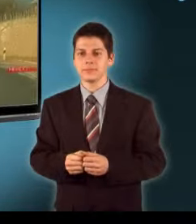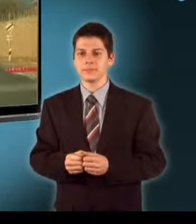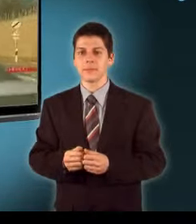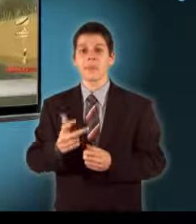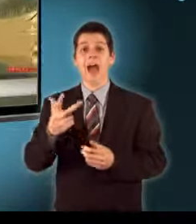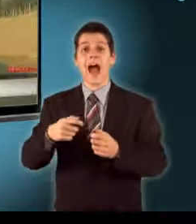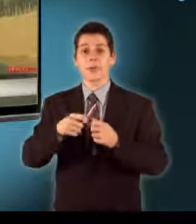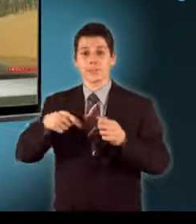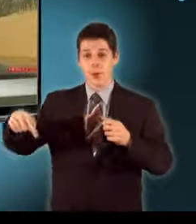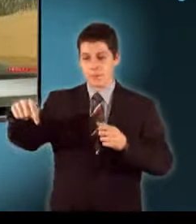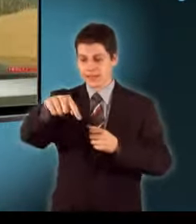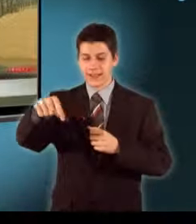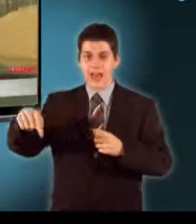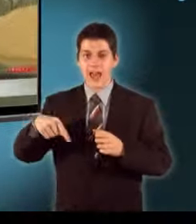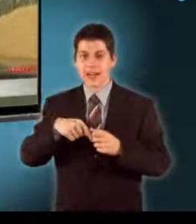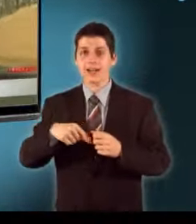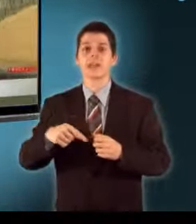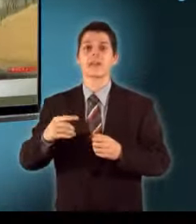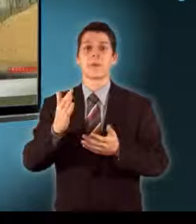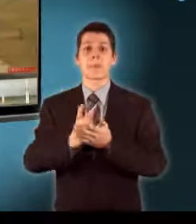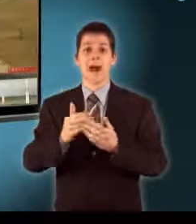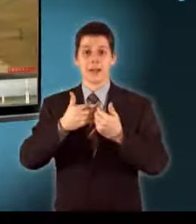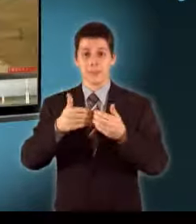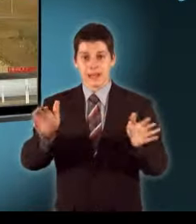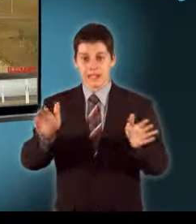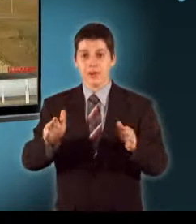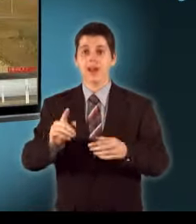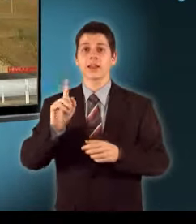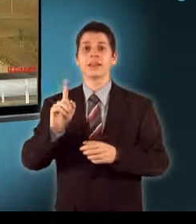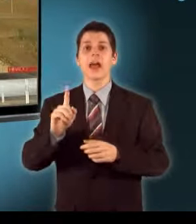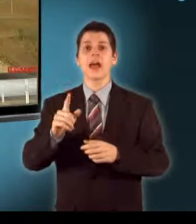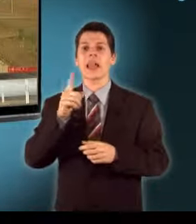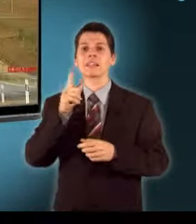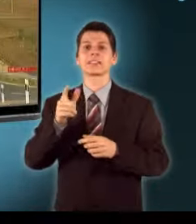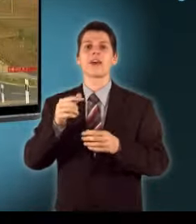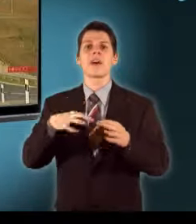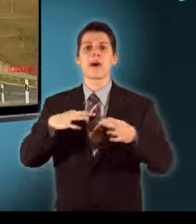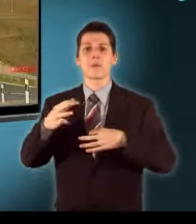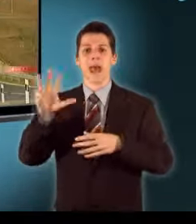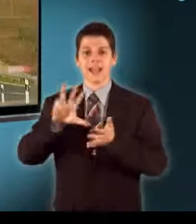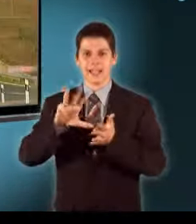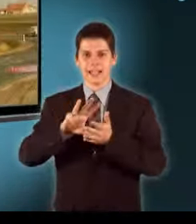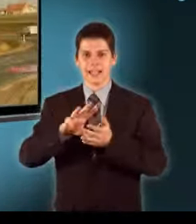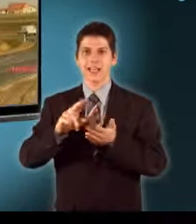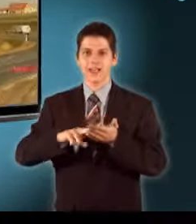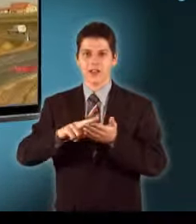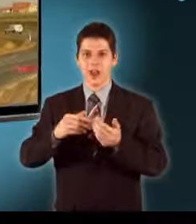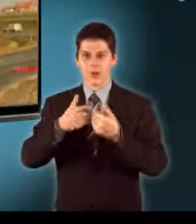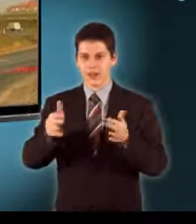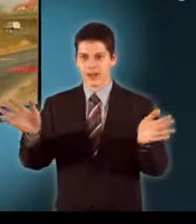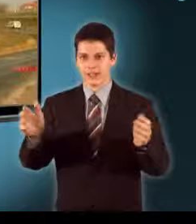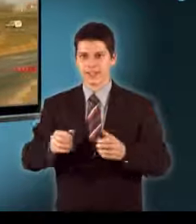kilométeres útszak azt csak ideiglenesen adták át a forgalomnak A hivatalos avató ünnepség február 4-én lesz A